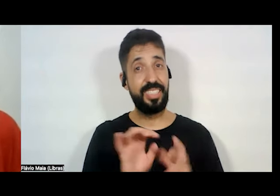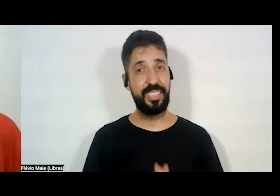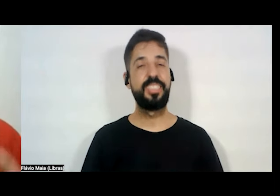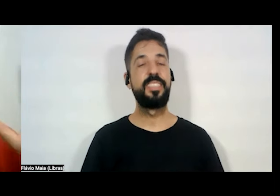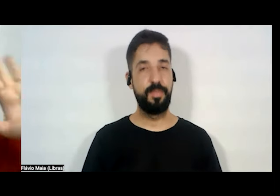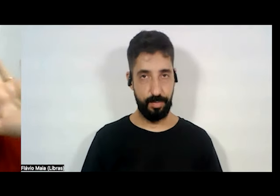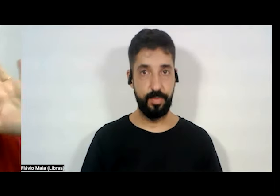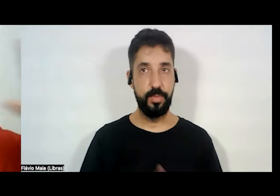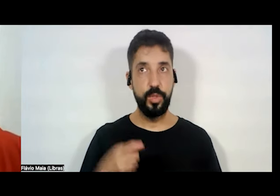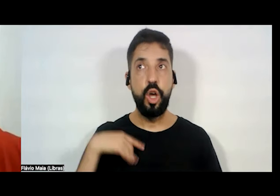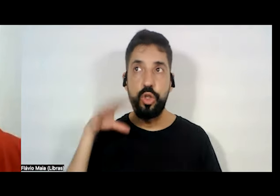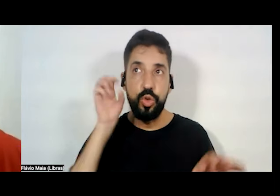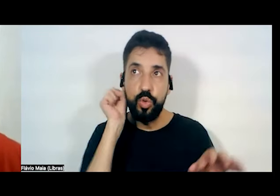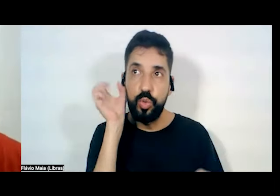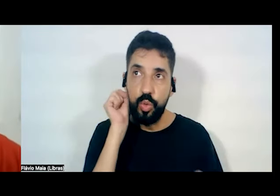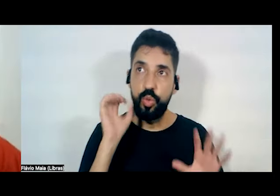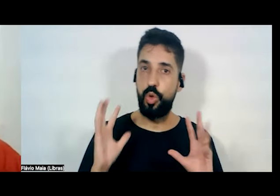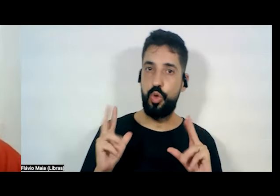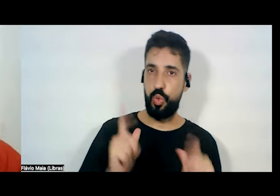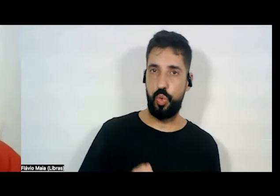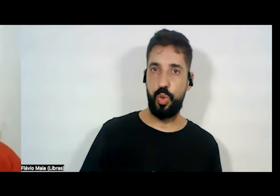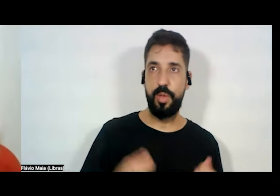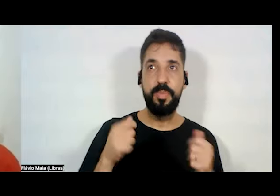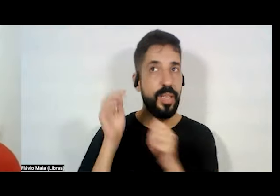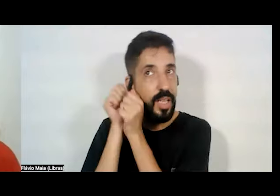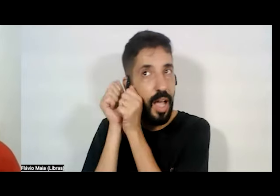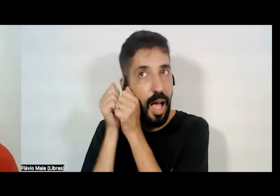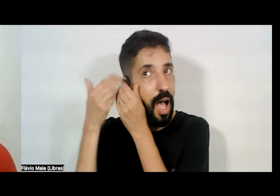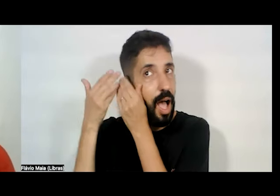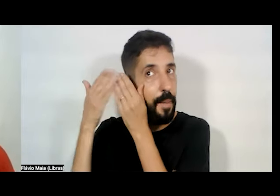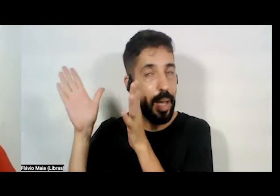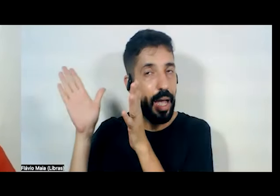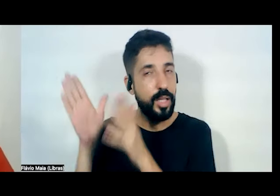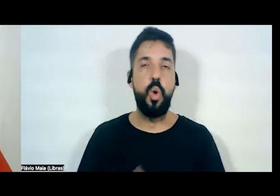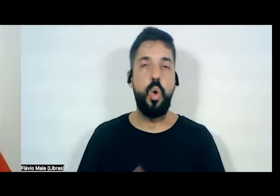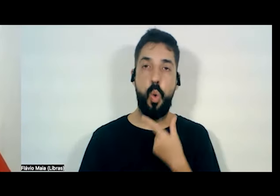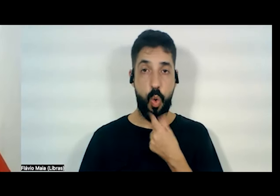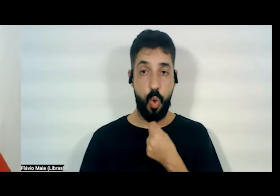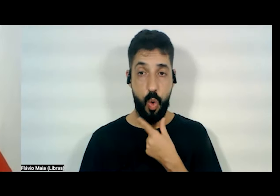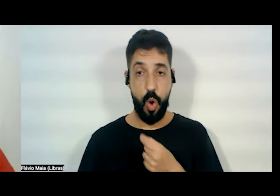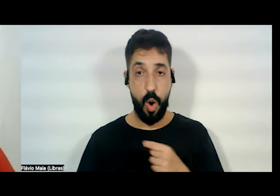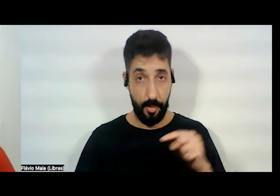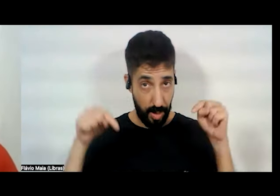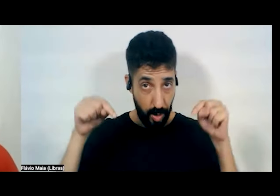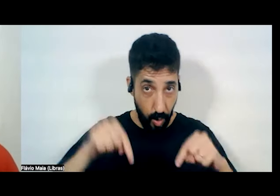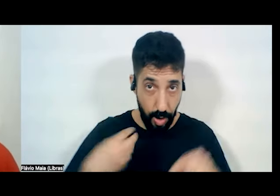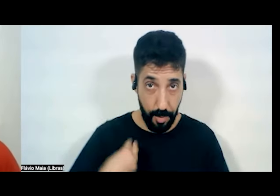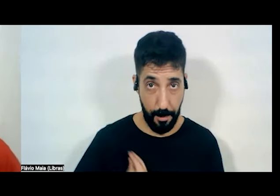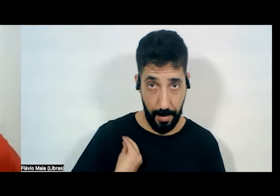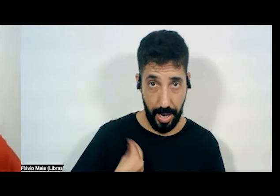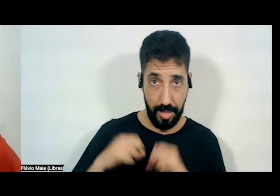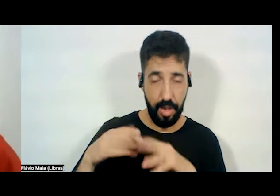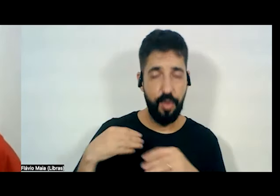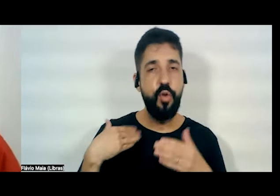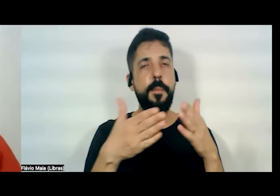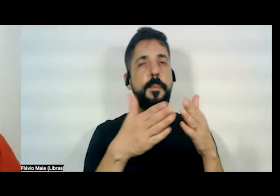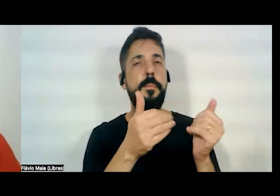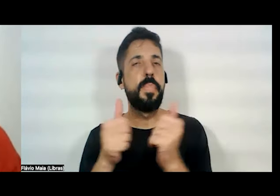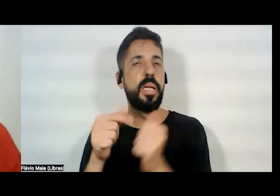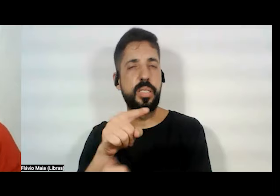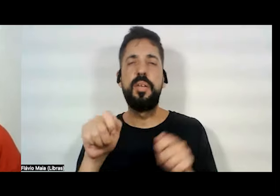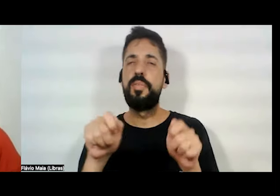escuta tudo. O ouvido tem que dar perto. E os homens, nesse sentido, que estão aqui participando da aula, eu quero pedir que façam